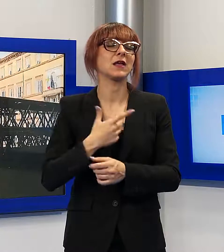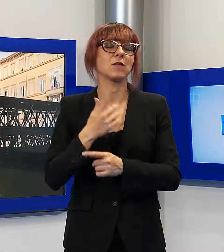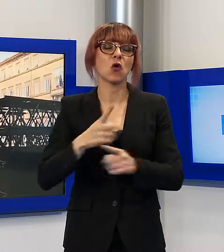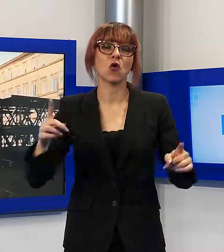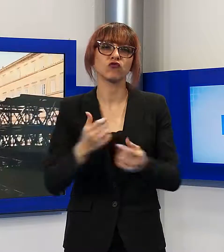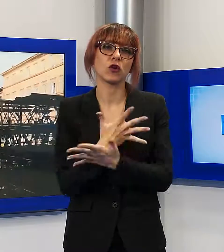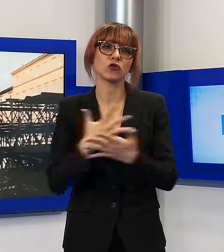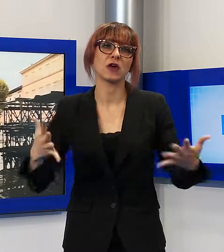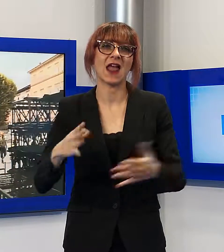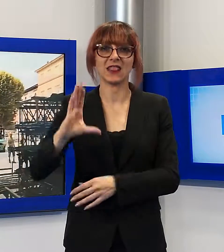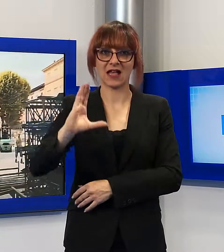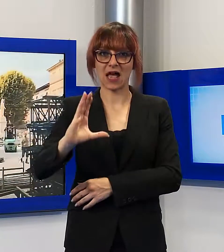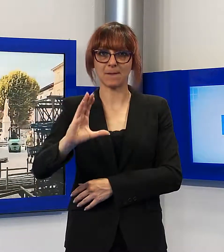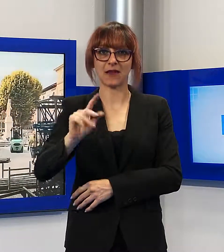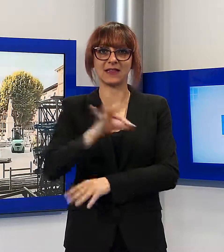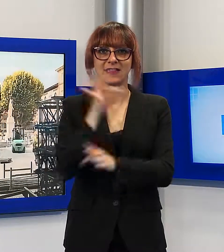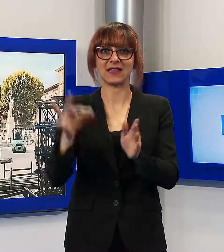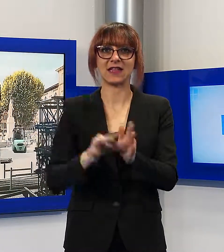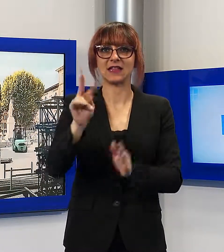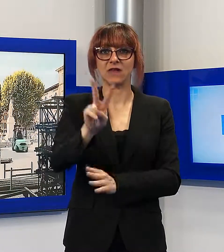in programma il 27 giugno.